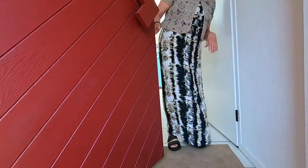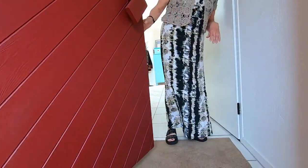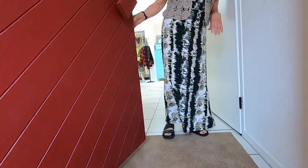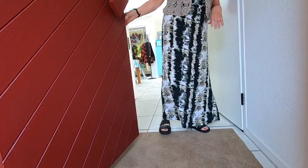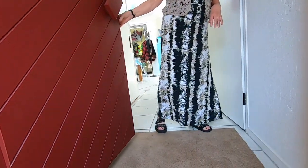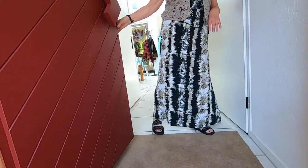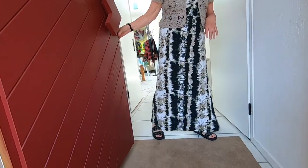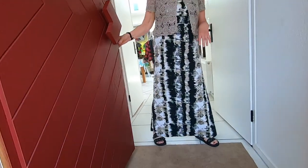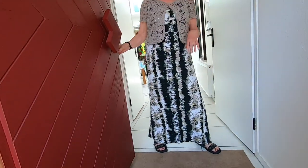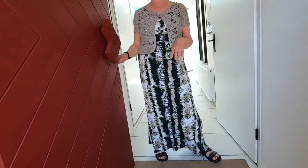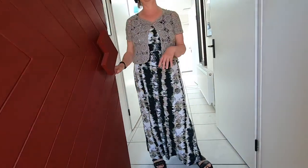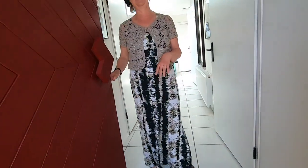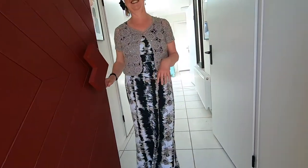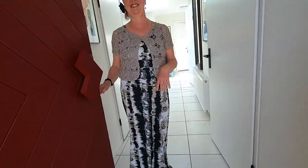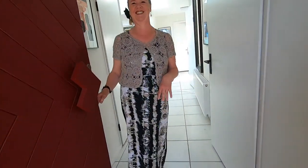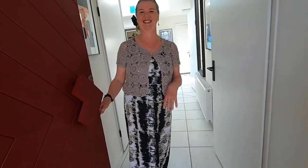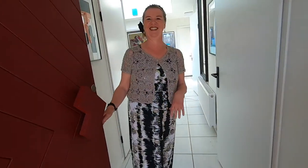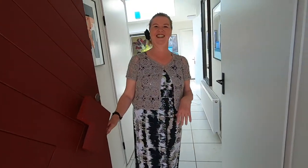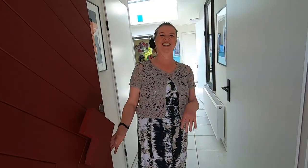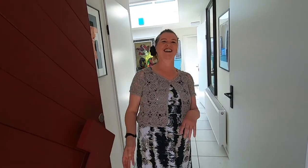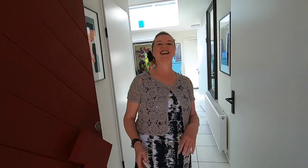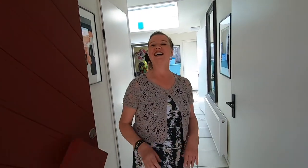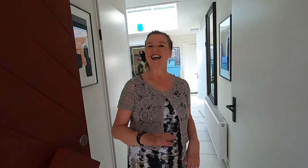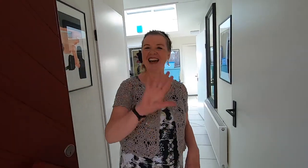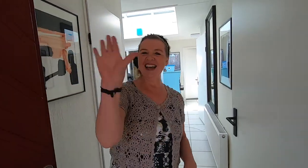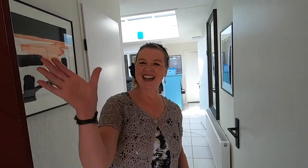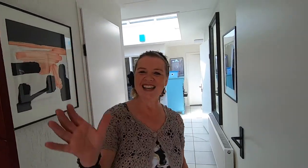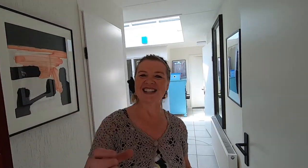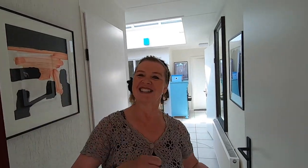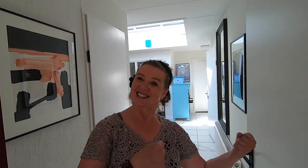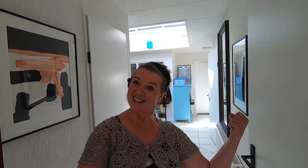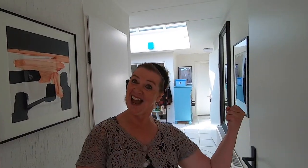Oh, my wife is not Hey, what's up?